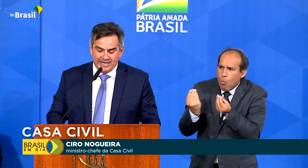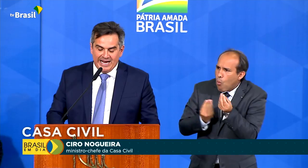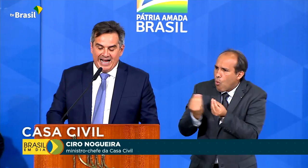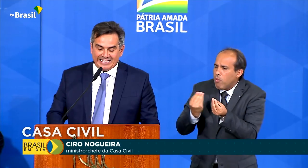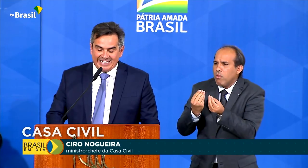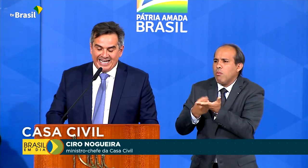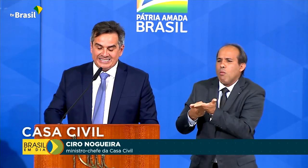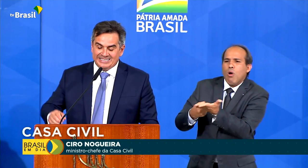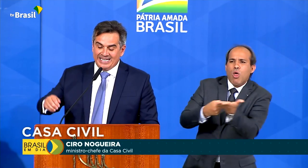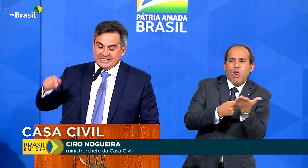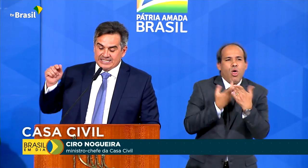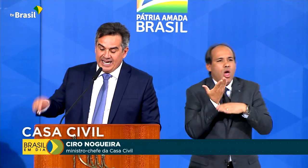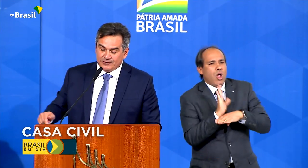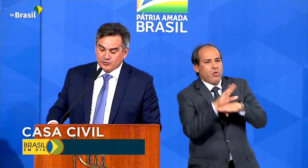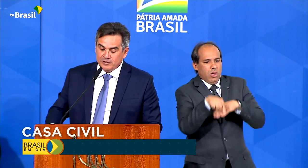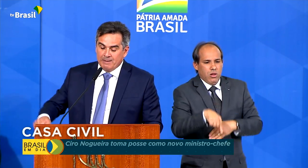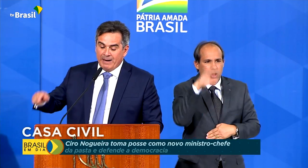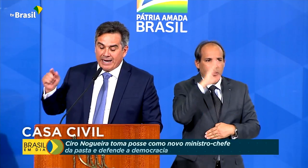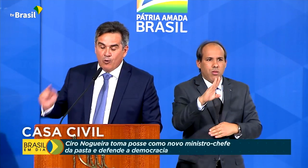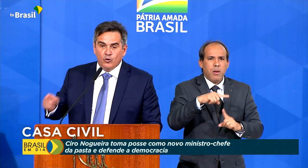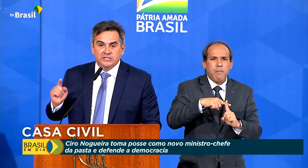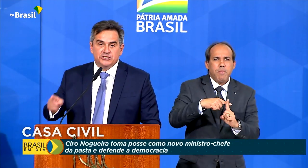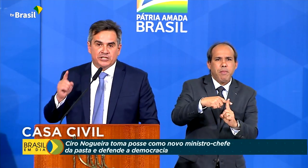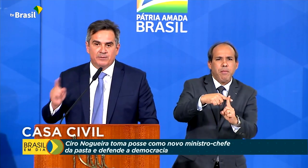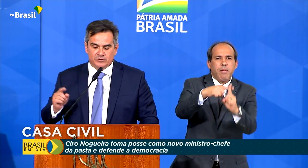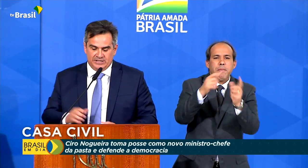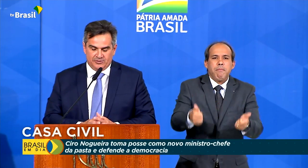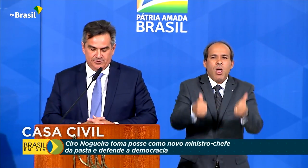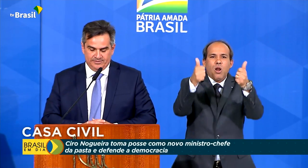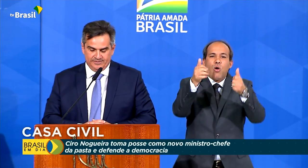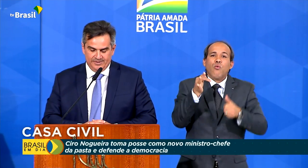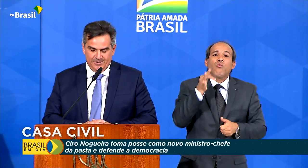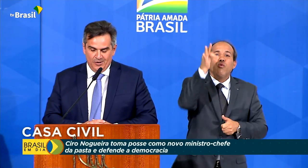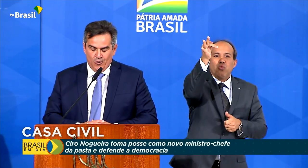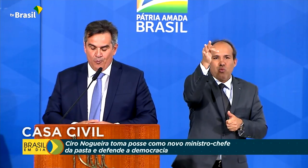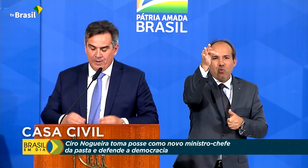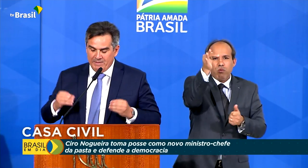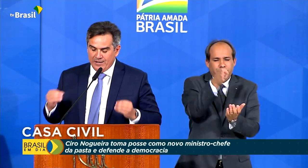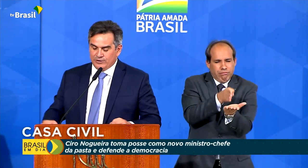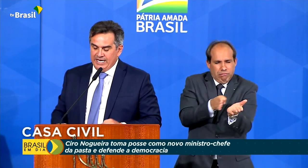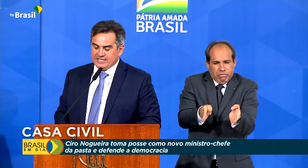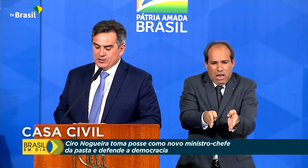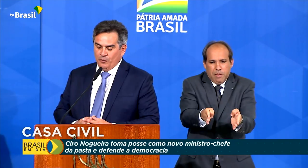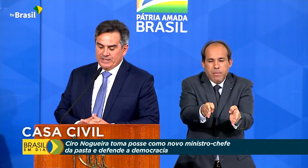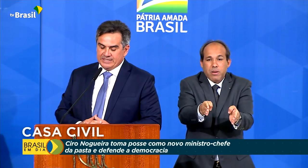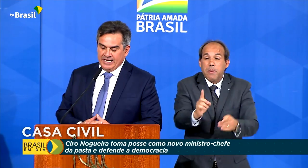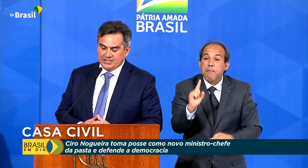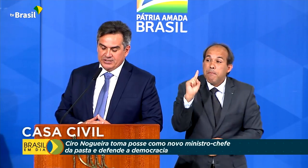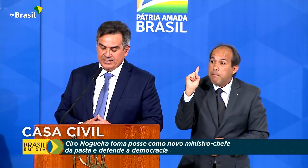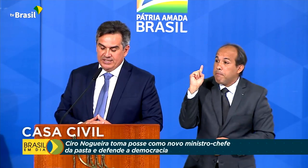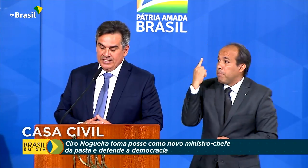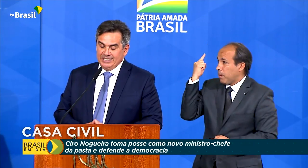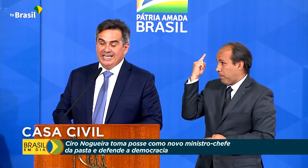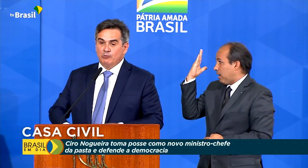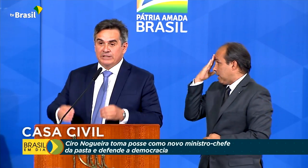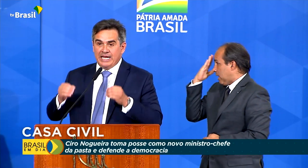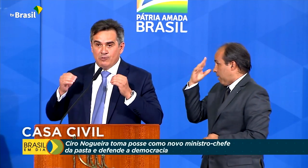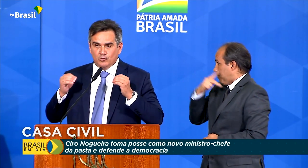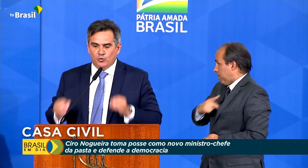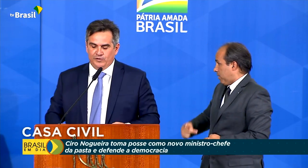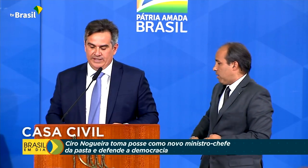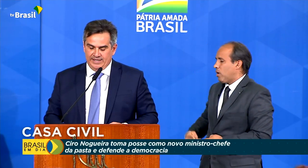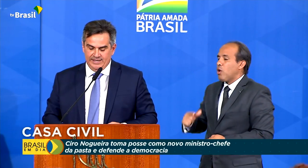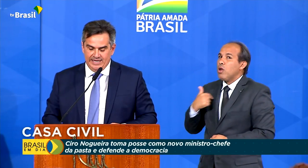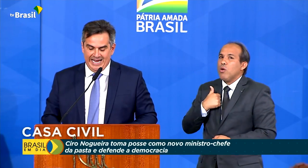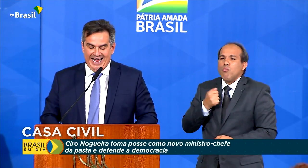Brasil a dar sinais certos para onde estamos indo. O primeiro dele, senhor presidente, e não